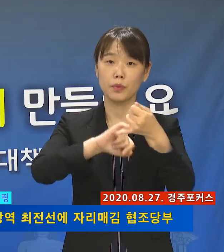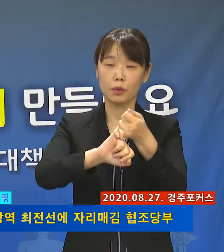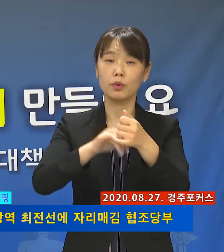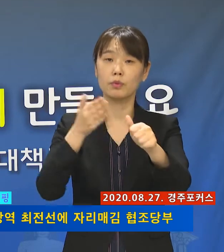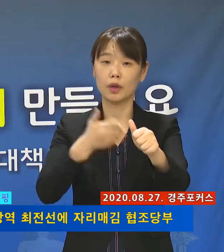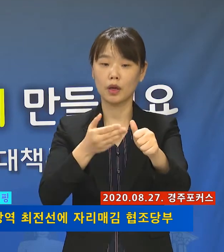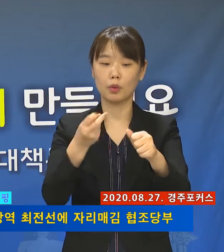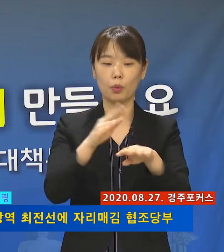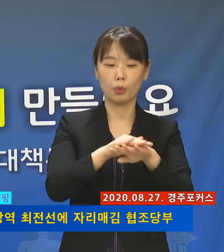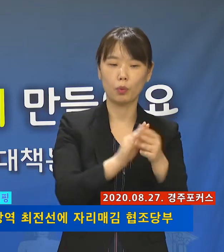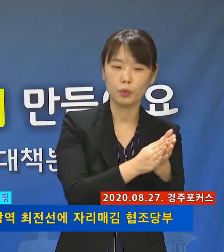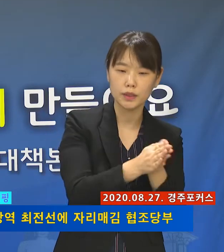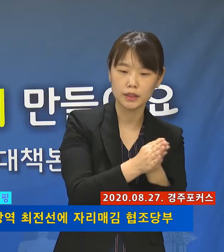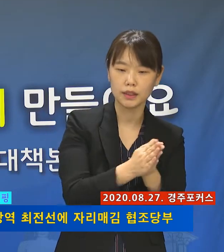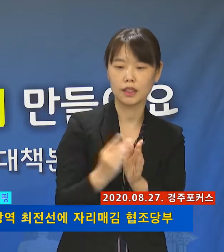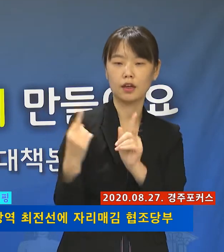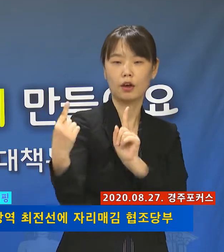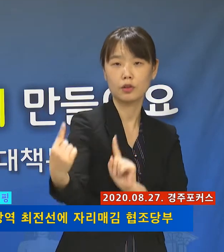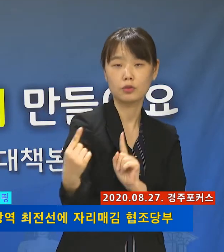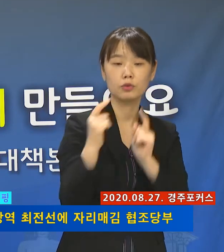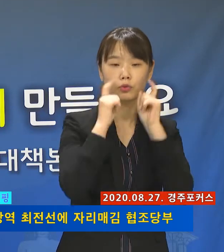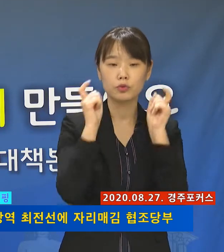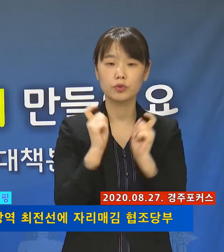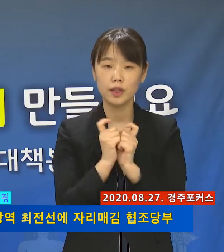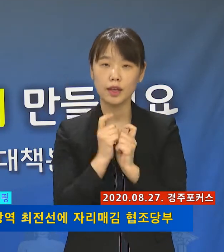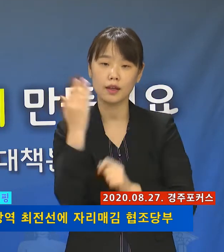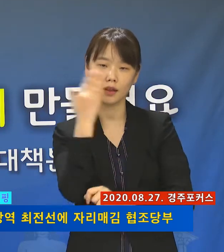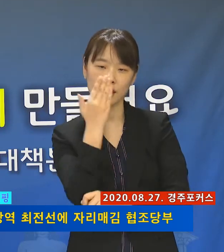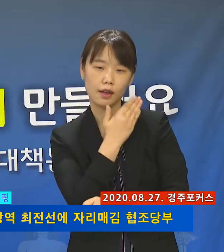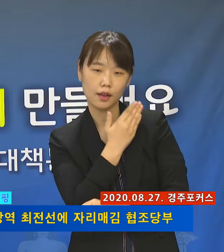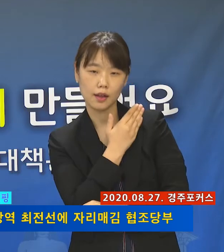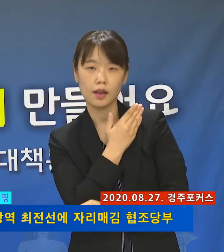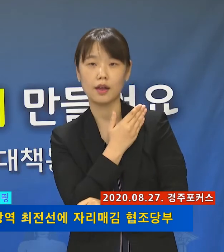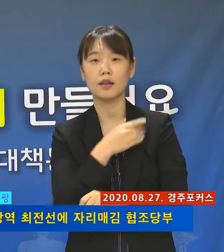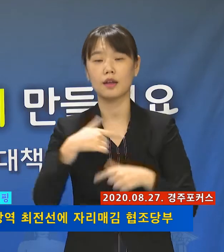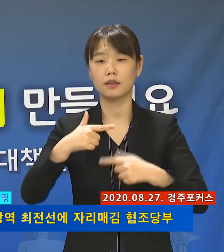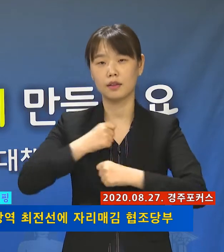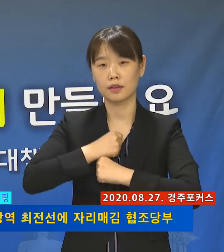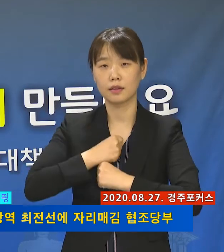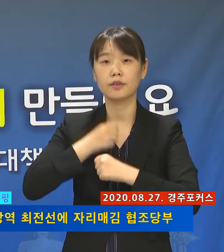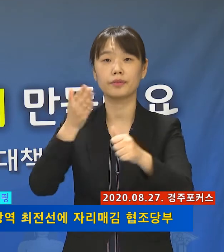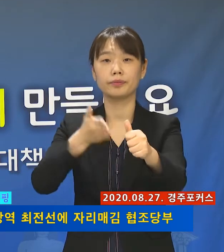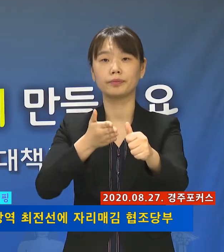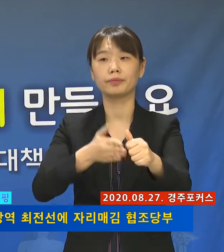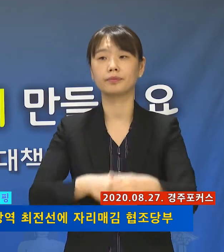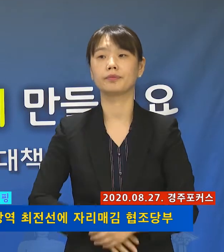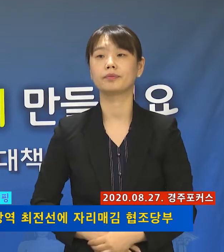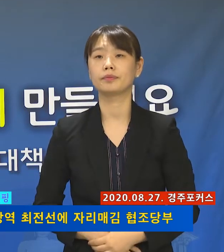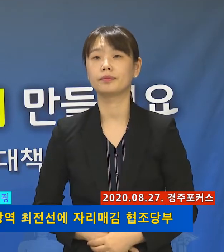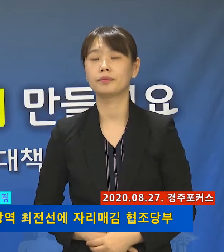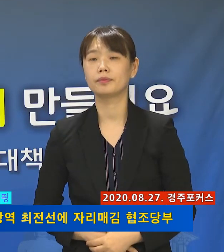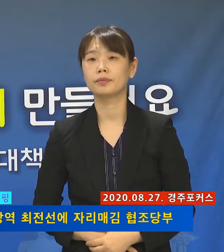손 씻기, 거리두기 등 개인 위생 수칙을 철저히 준수하여 주시기 바랍니다.